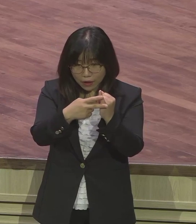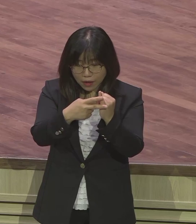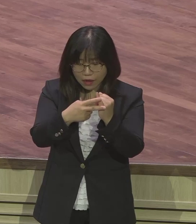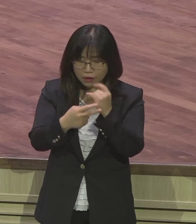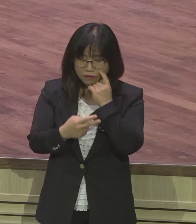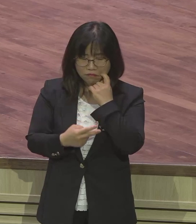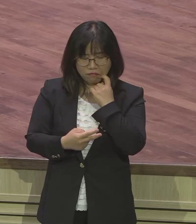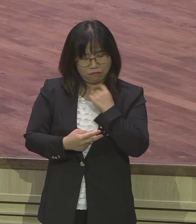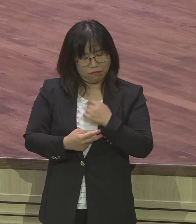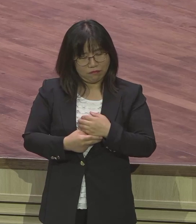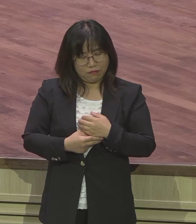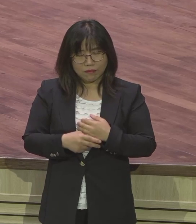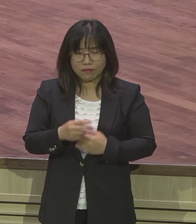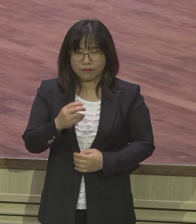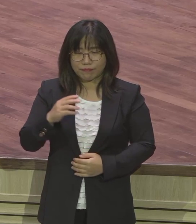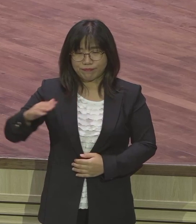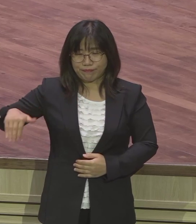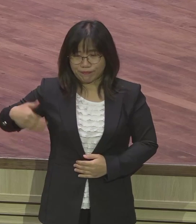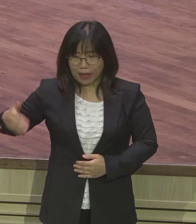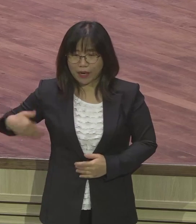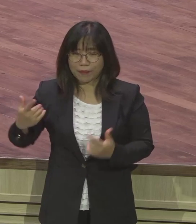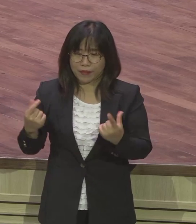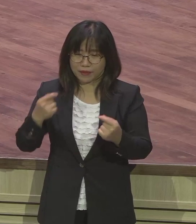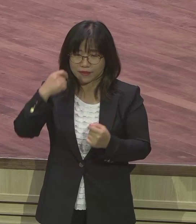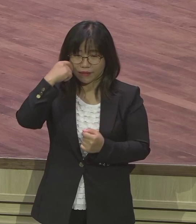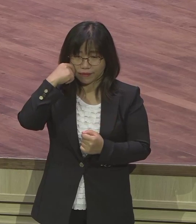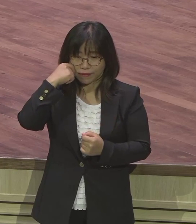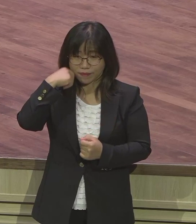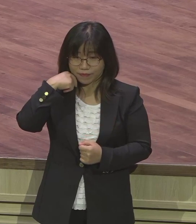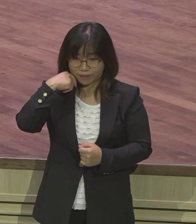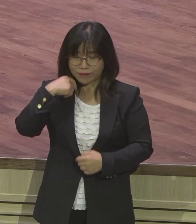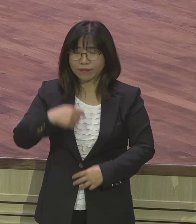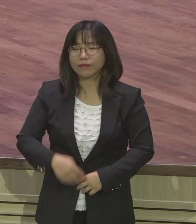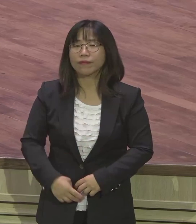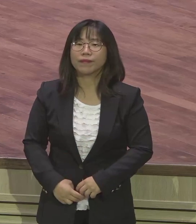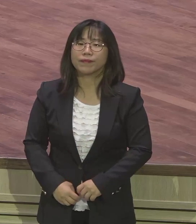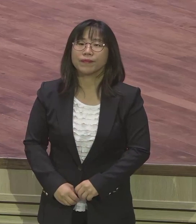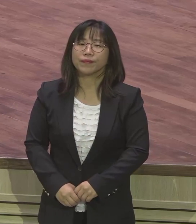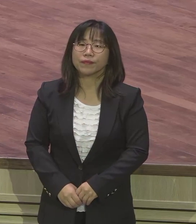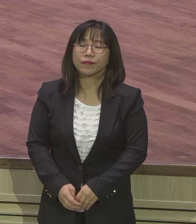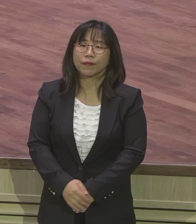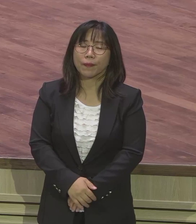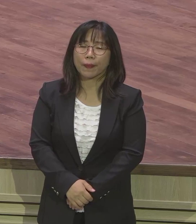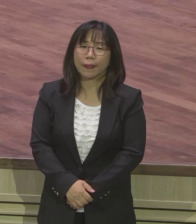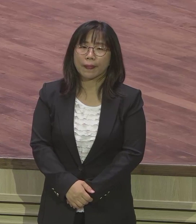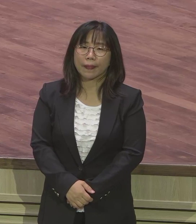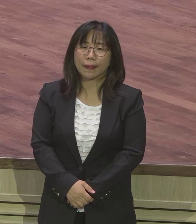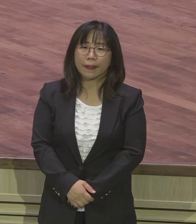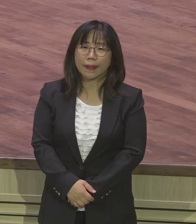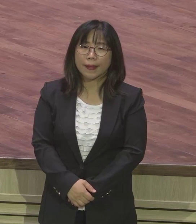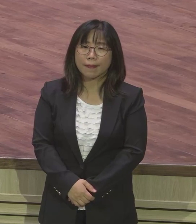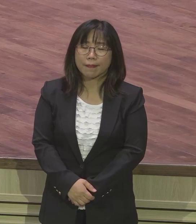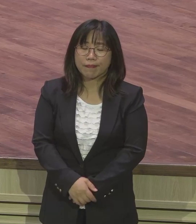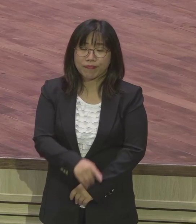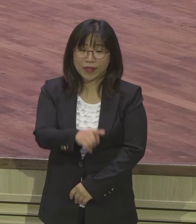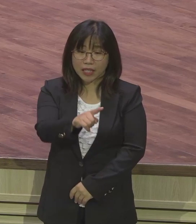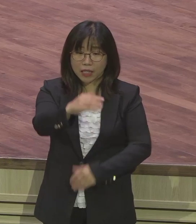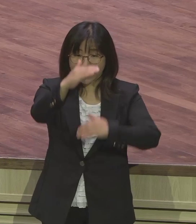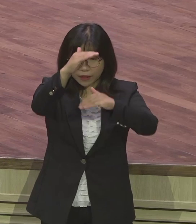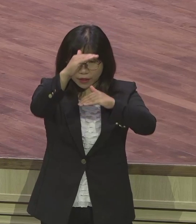시아부지하고 맨누리하고 그런데 이런 이야기를 왜 성경은